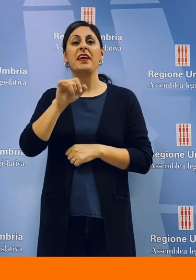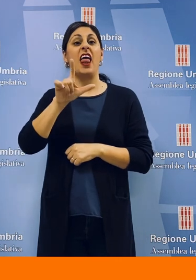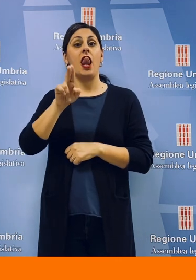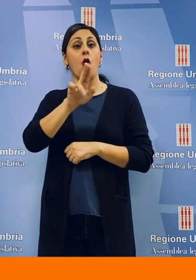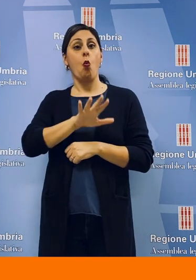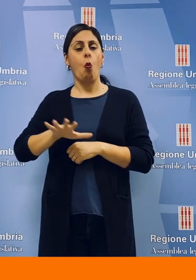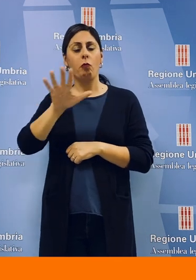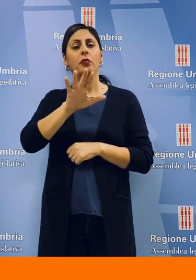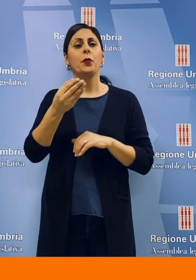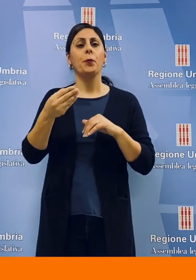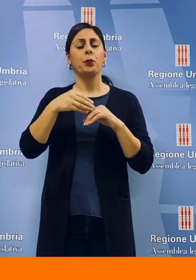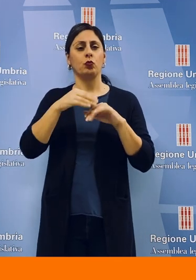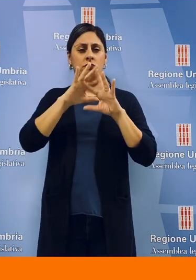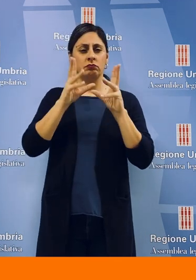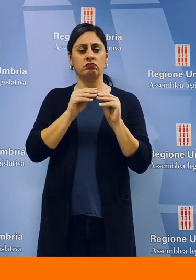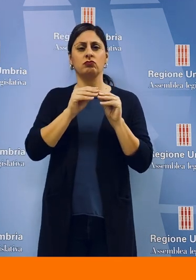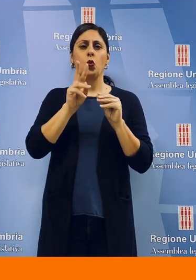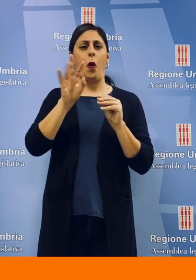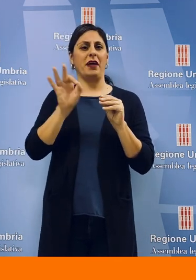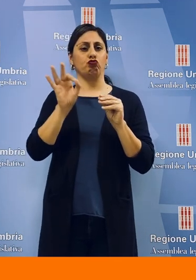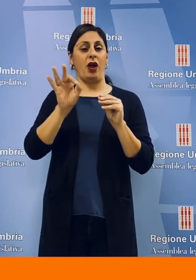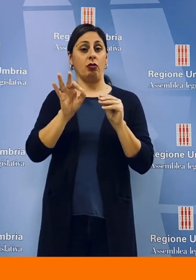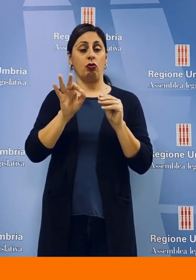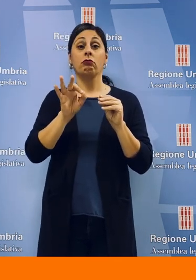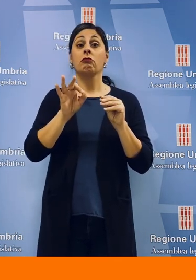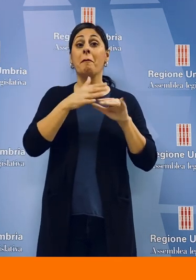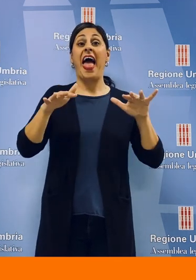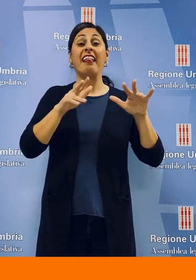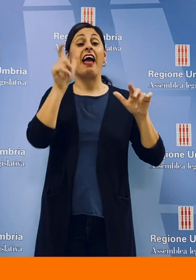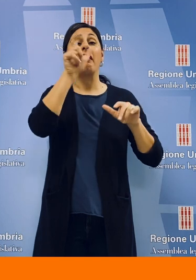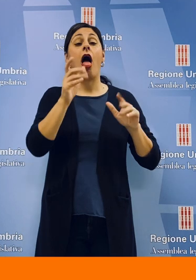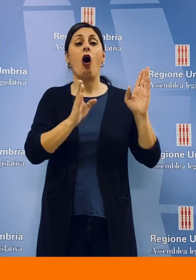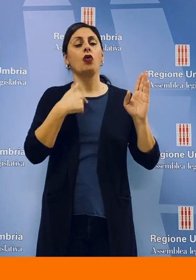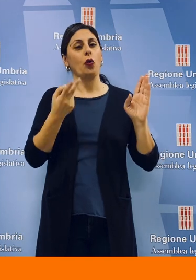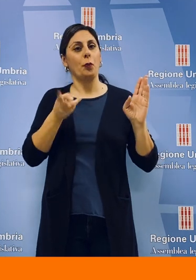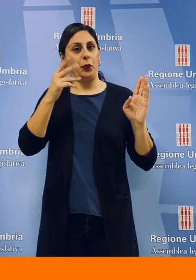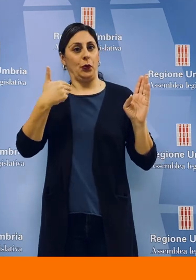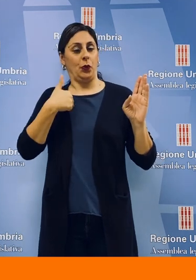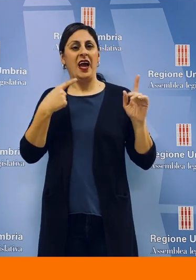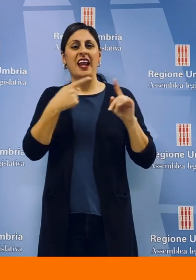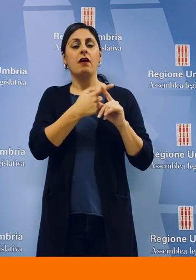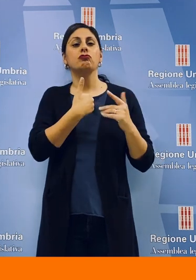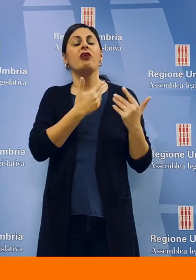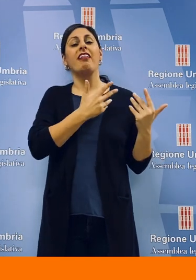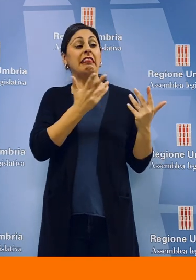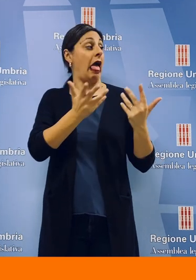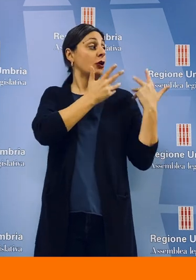complessivamente del 2%, meglio della media italiana, mentre nel decennio precedente era sceso dell'1,2%,